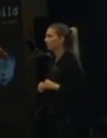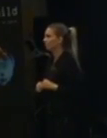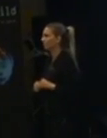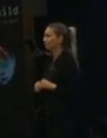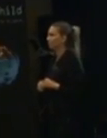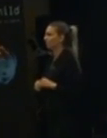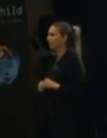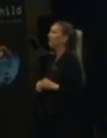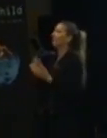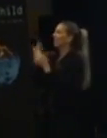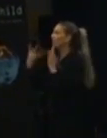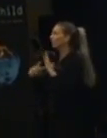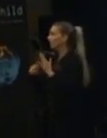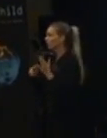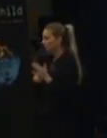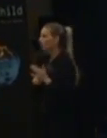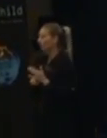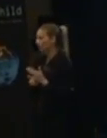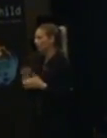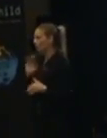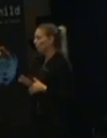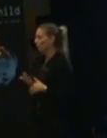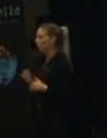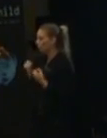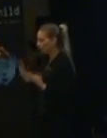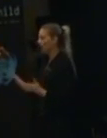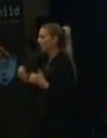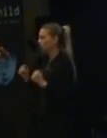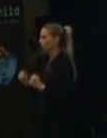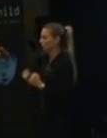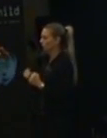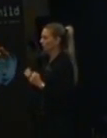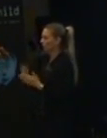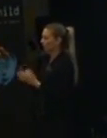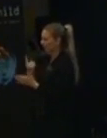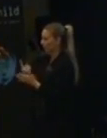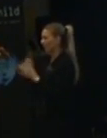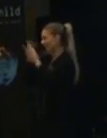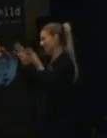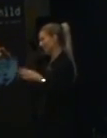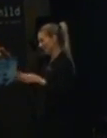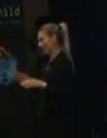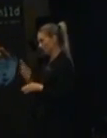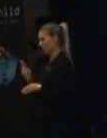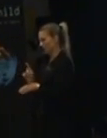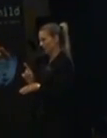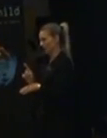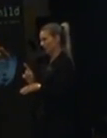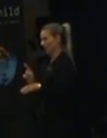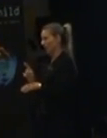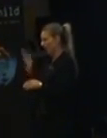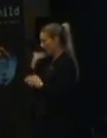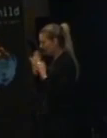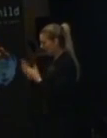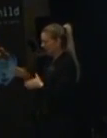Fler metoder. Det är ju att hon naturligtvis också måste kunna få tillgång till internet numera. Så att hon kan läsa all forskning som